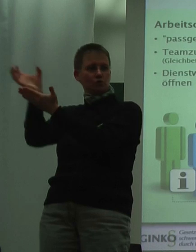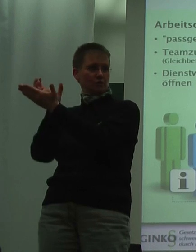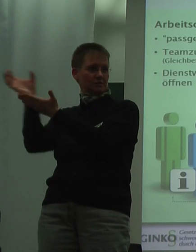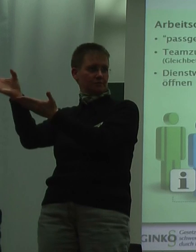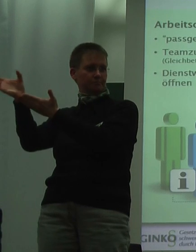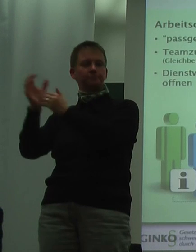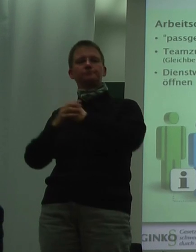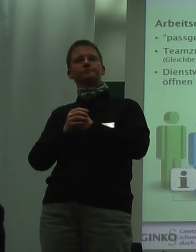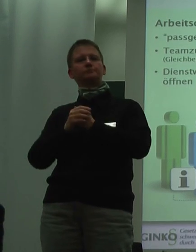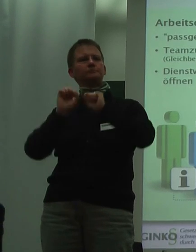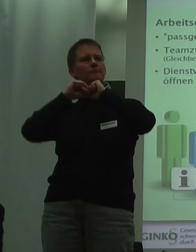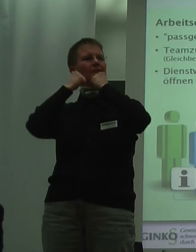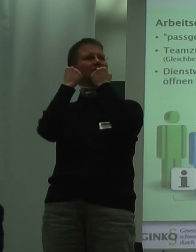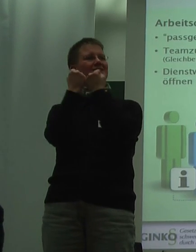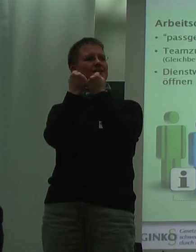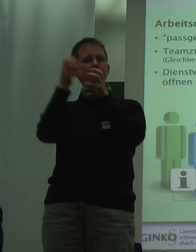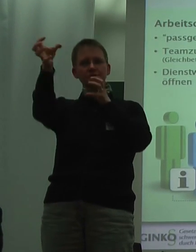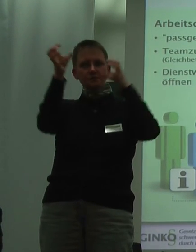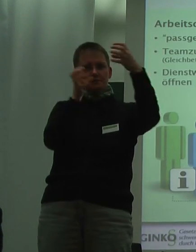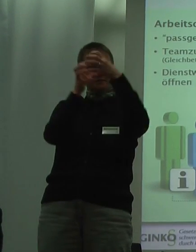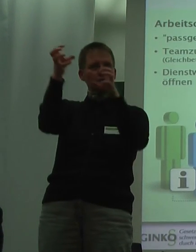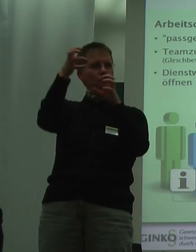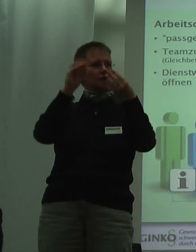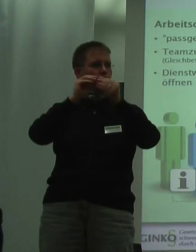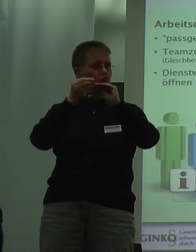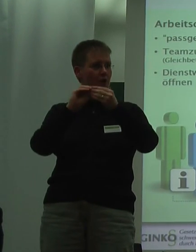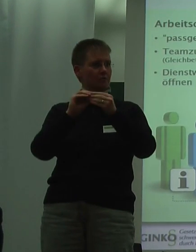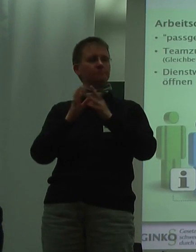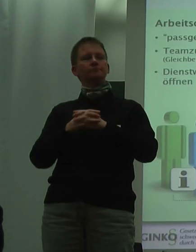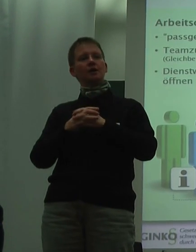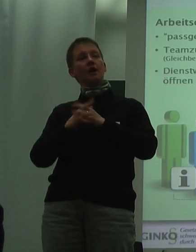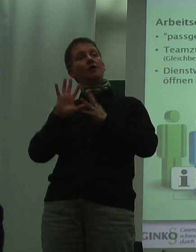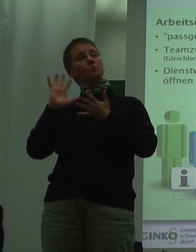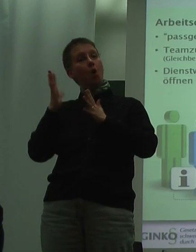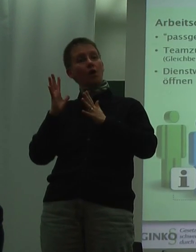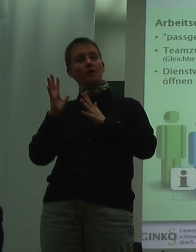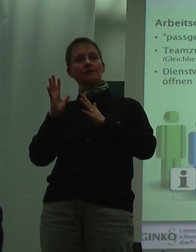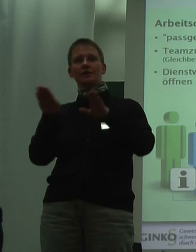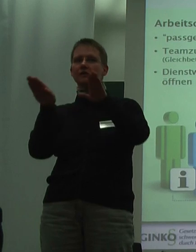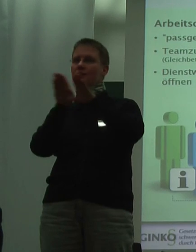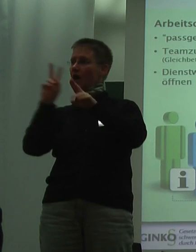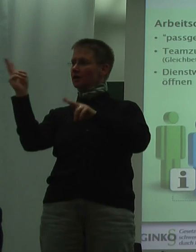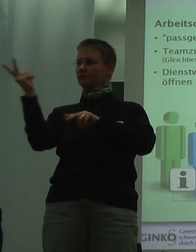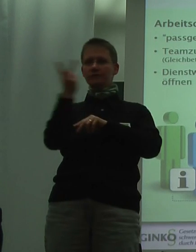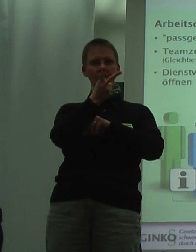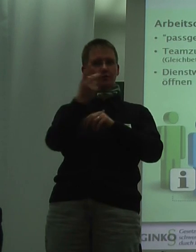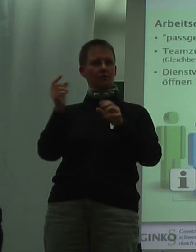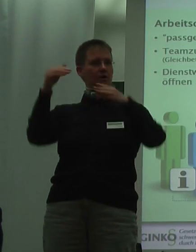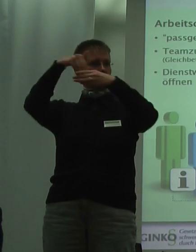Teams so zusammenzusetzen, dass gegebenenfalls gleiche Betroffene beteiligt sind oder